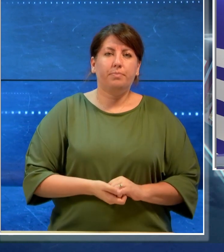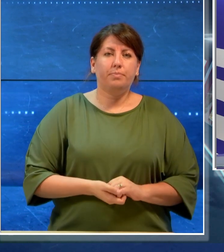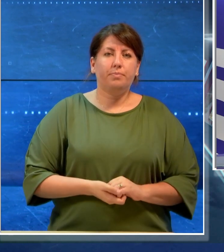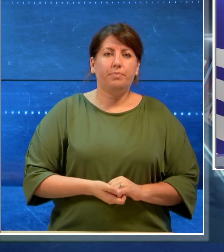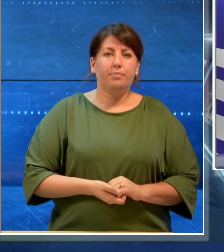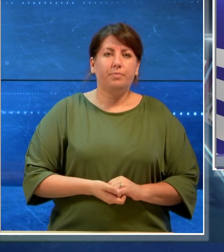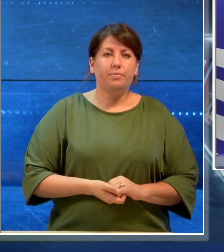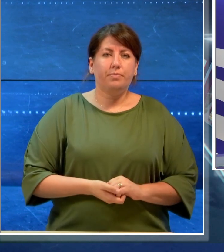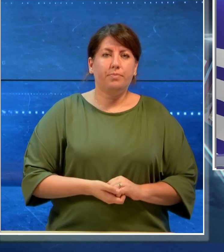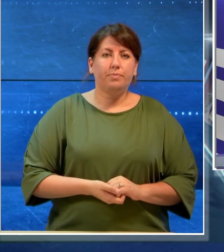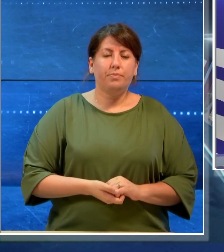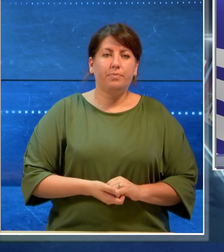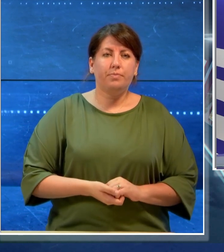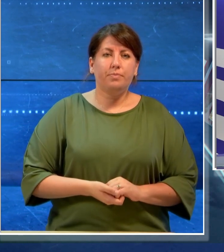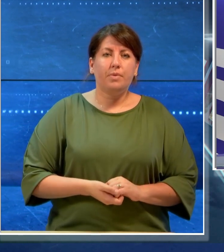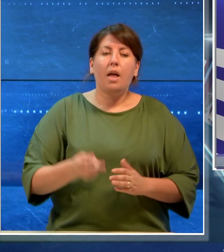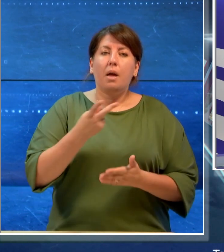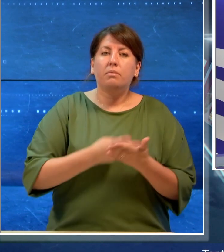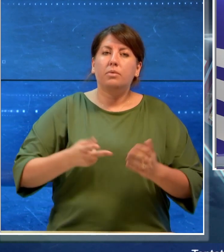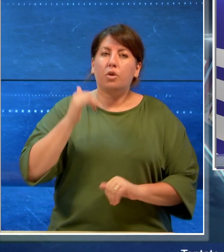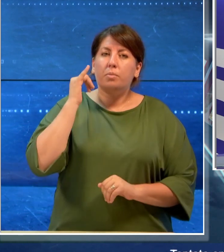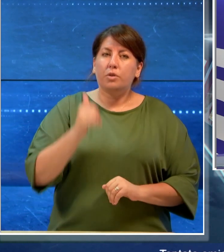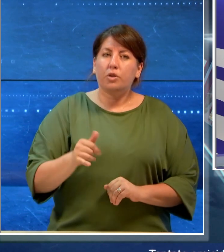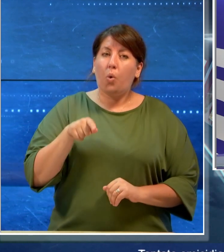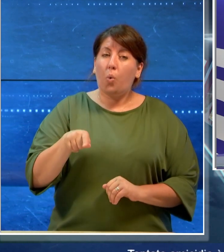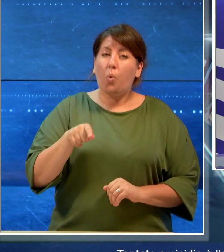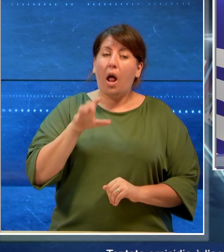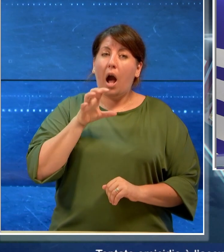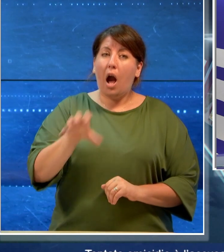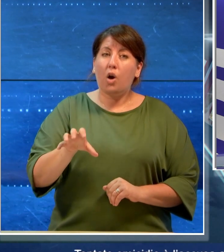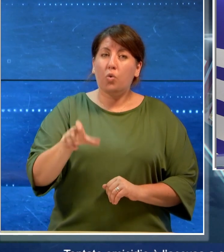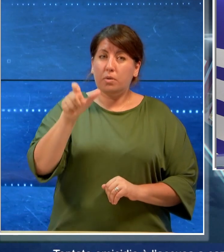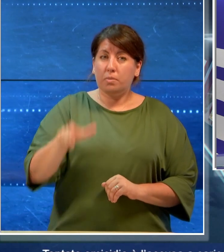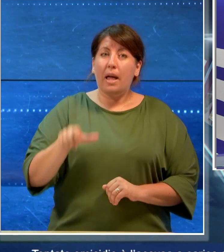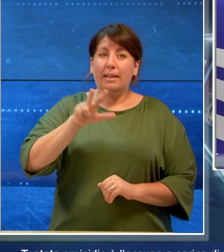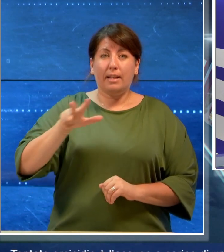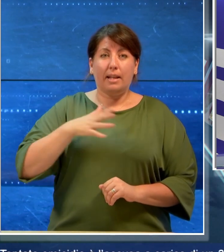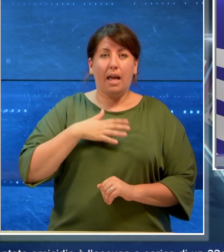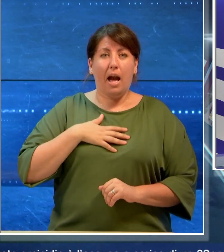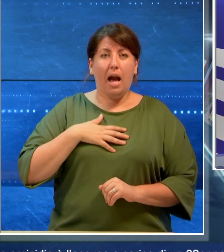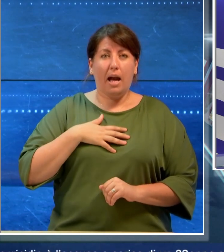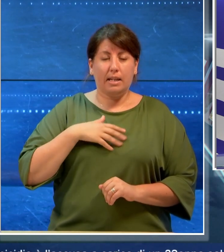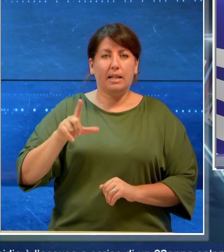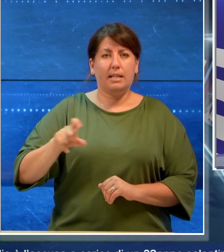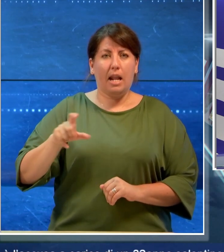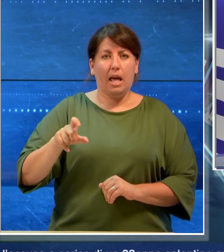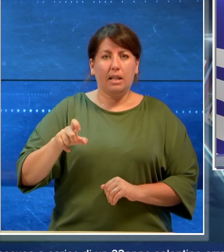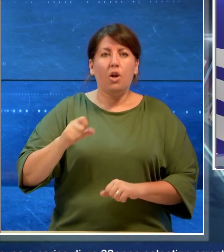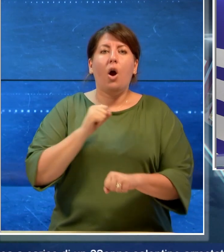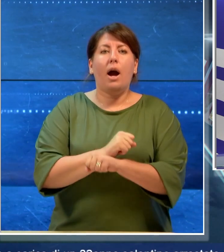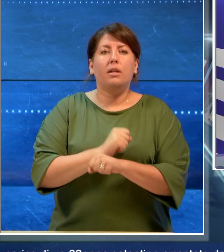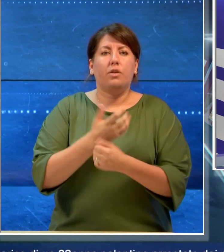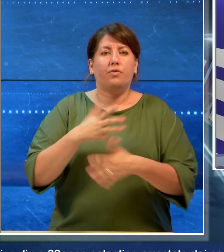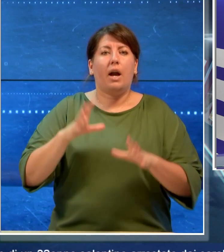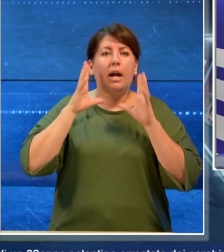Tentato omicidio è l'accusa a carico di un 32enne salentino arrestato dai carabinieri della